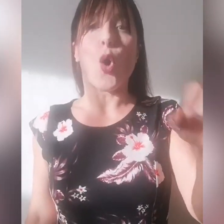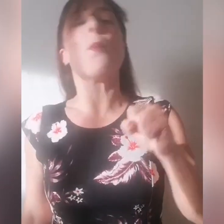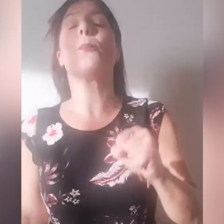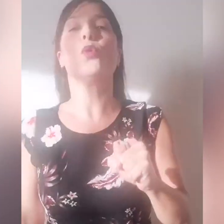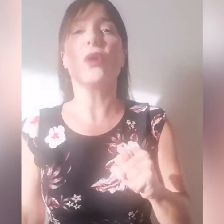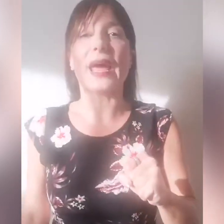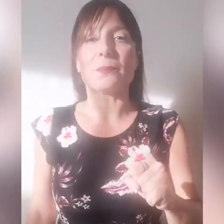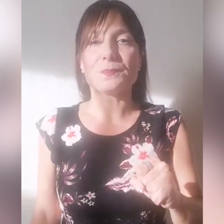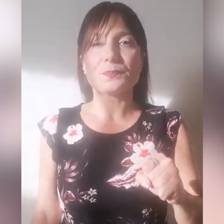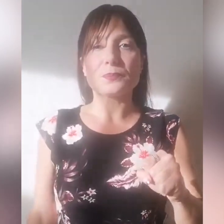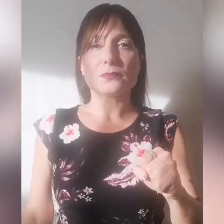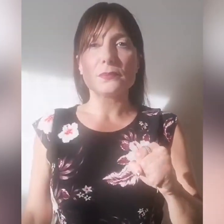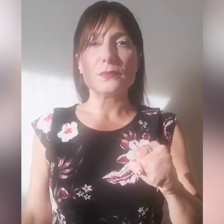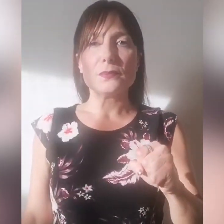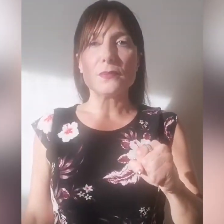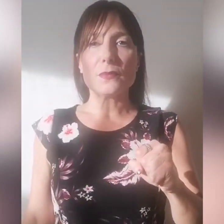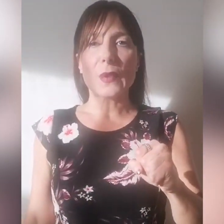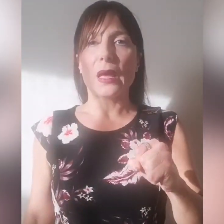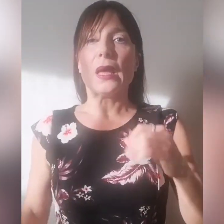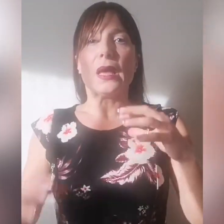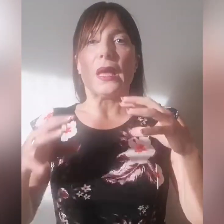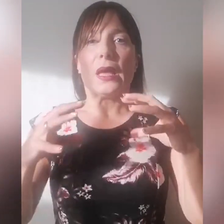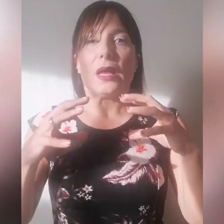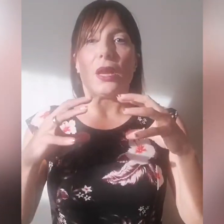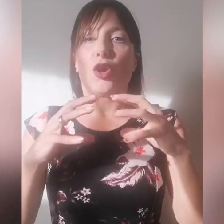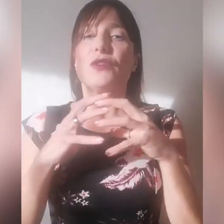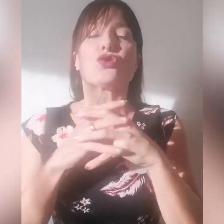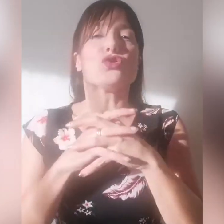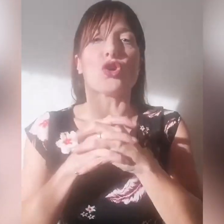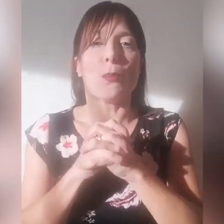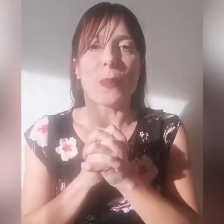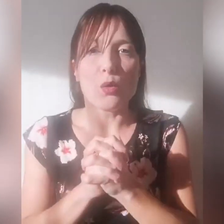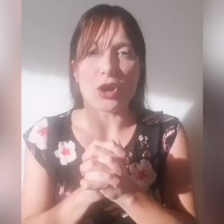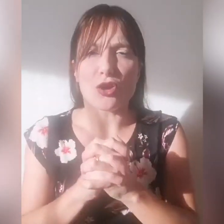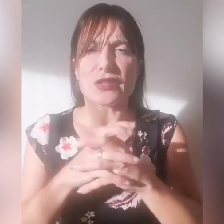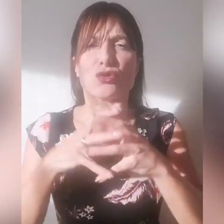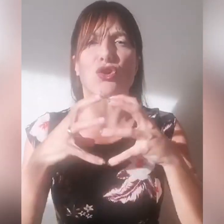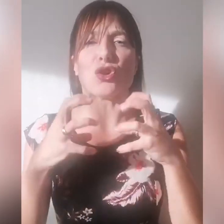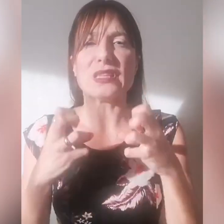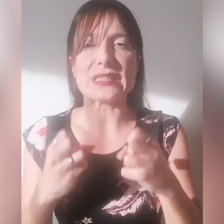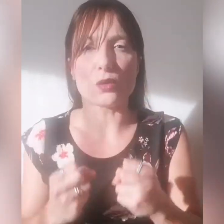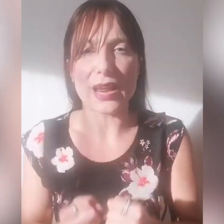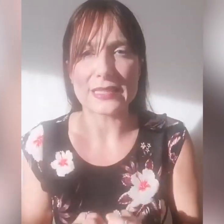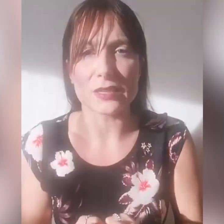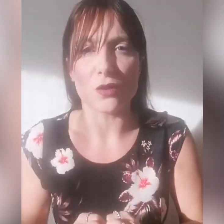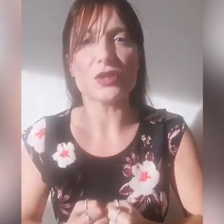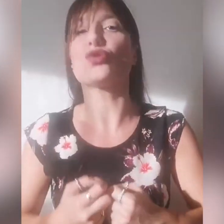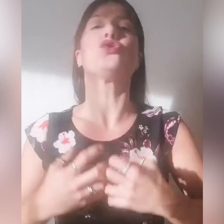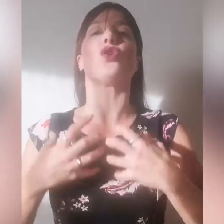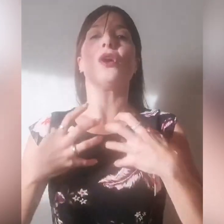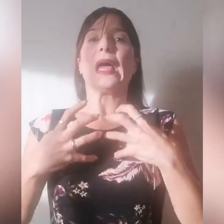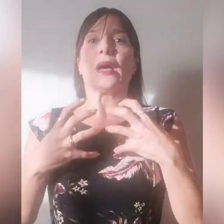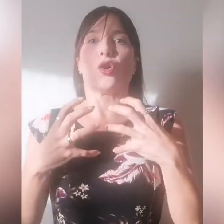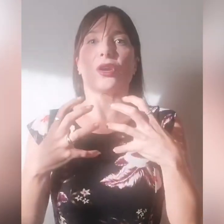Oppure l'ho vissuto con paura, l'ho vissuto con insicurezza,'ho vissuto con